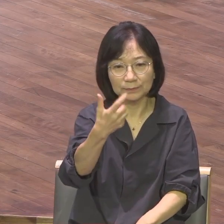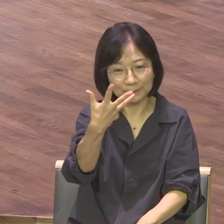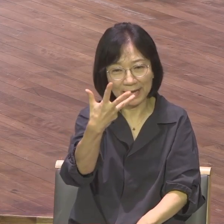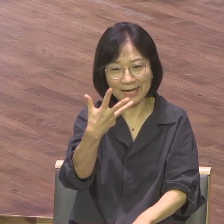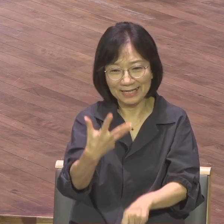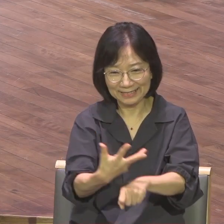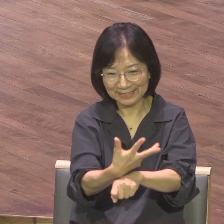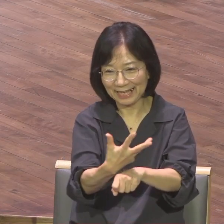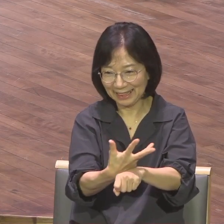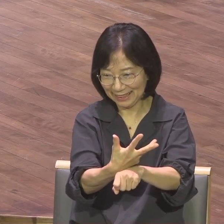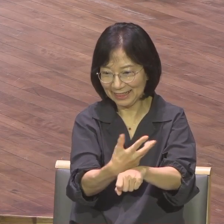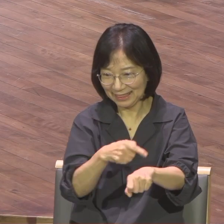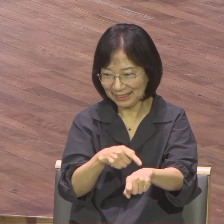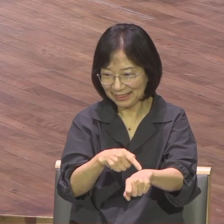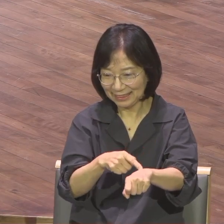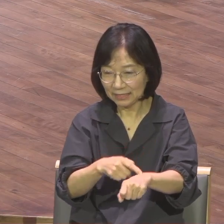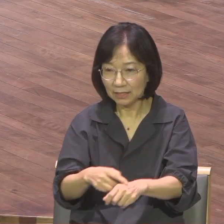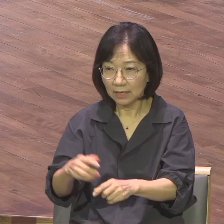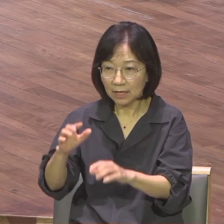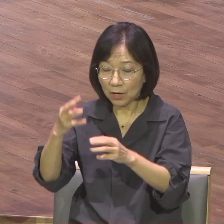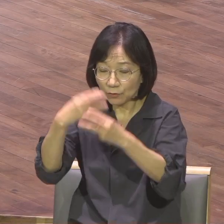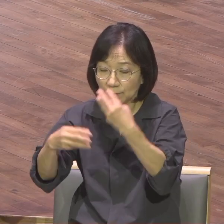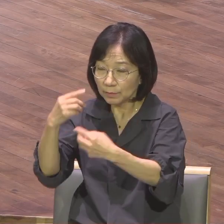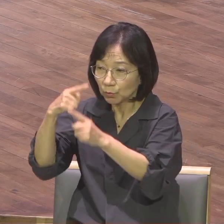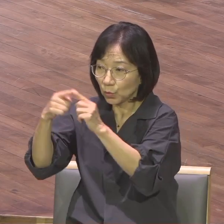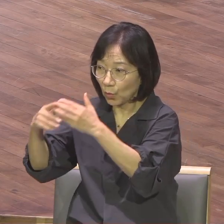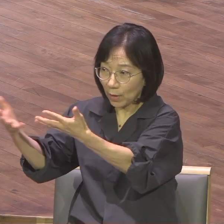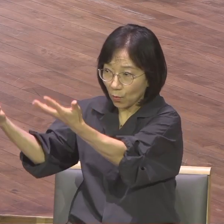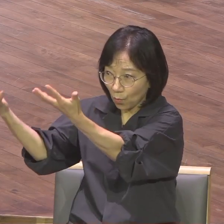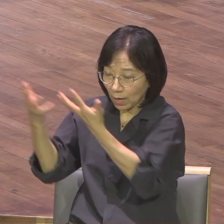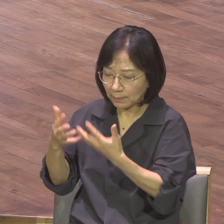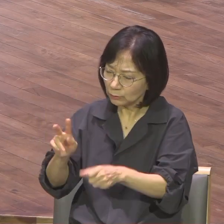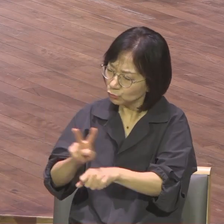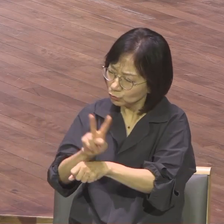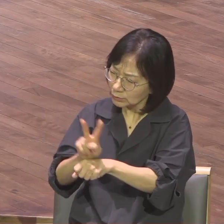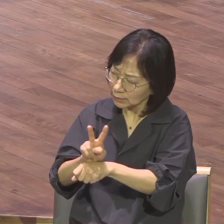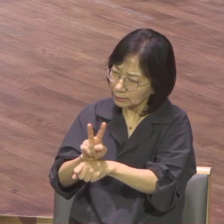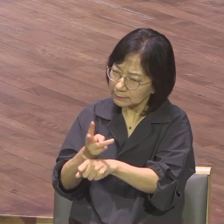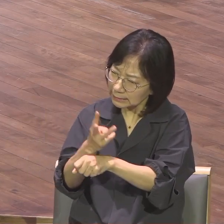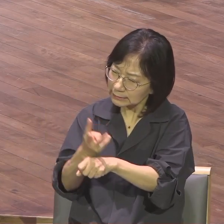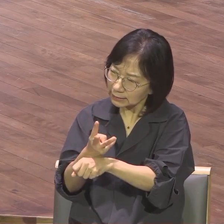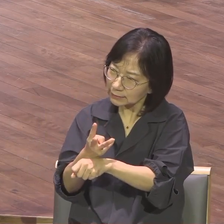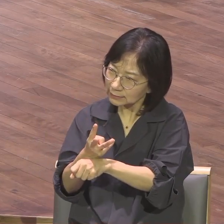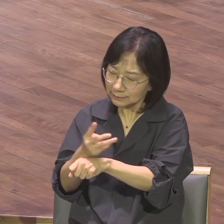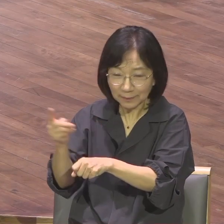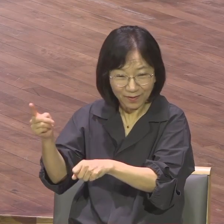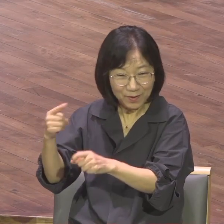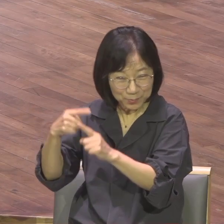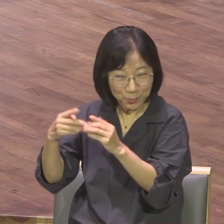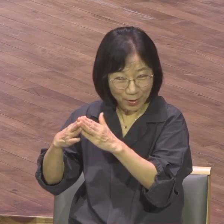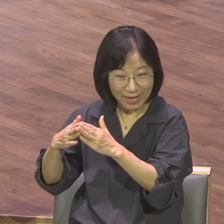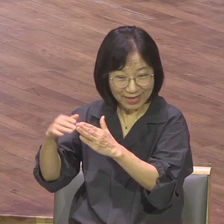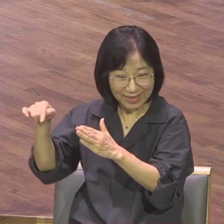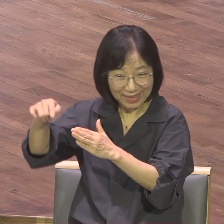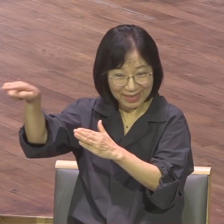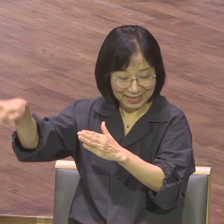적게는 두세 시간 많게는 뭐 대세 시간 물론 하루 종일 주일날 교회에 죽치고 있는 랩몬터들 죽돌이도 있지만